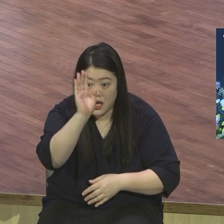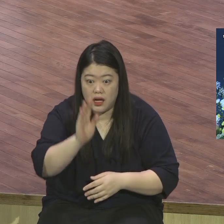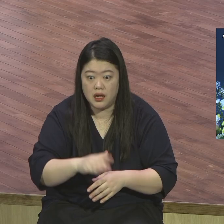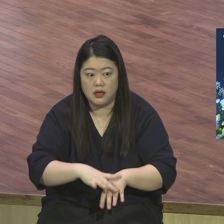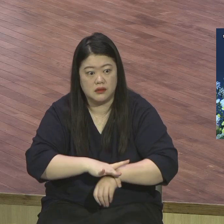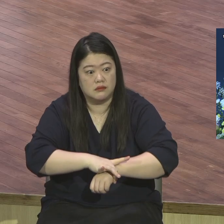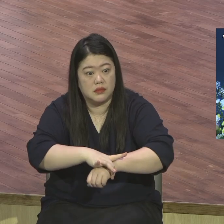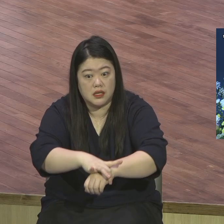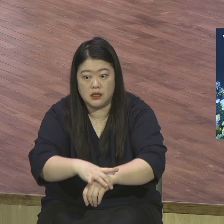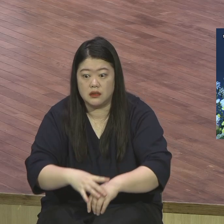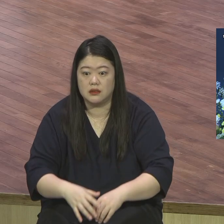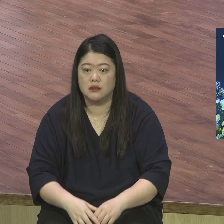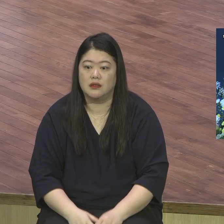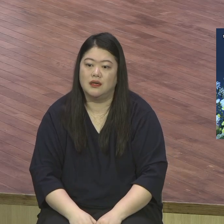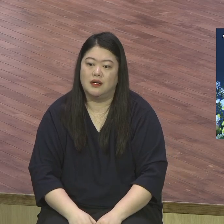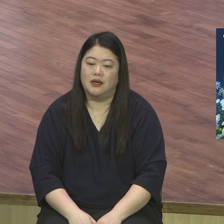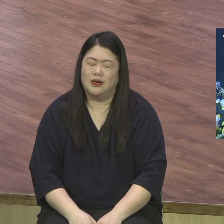존경스러운 대통령 한 명 있습니까